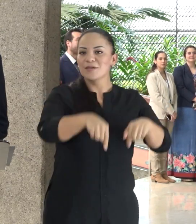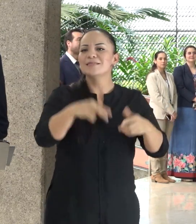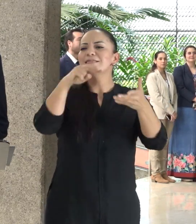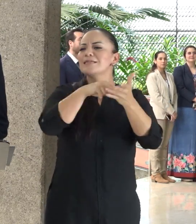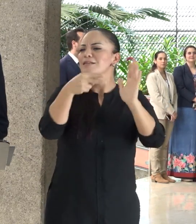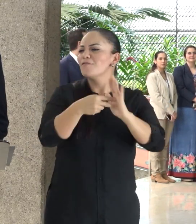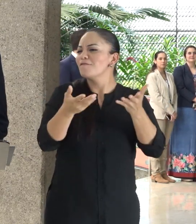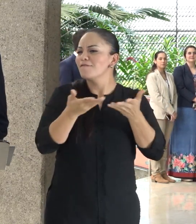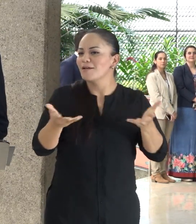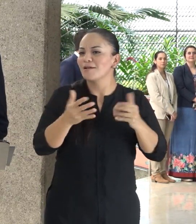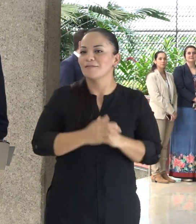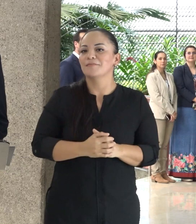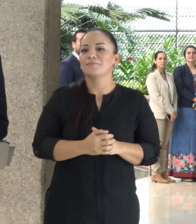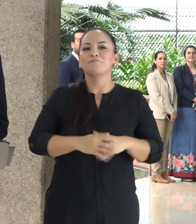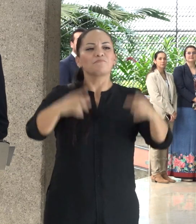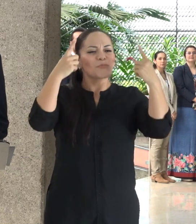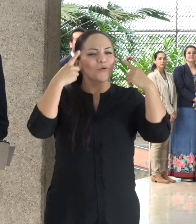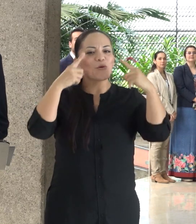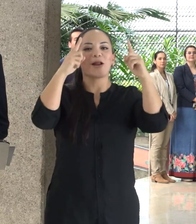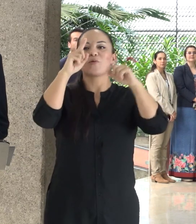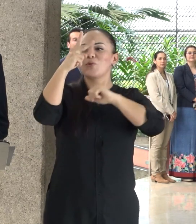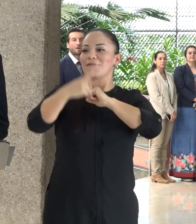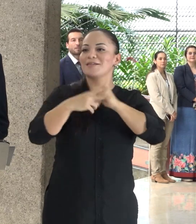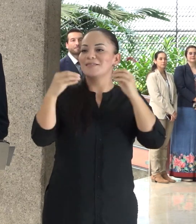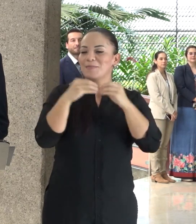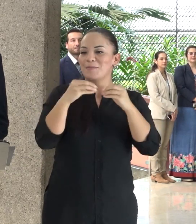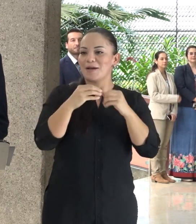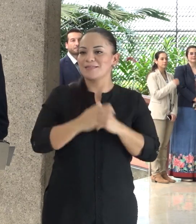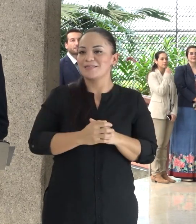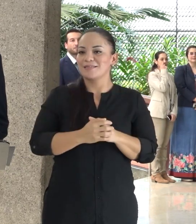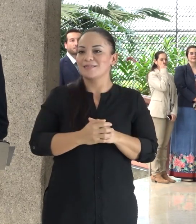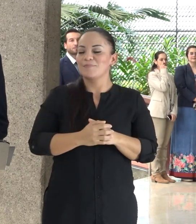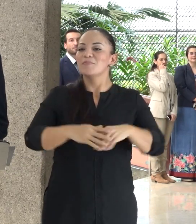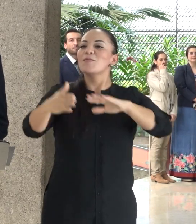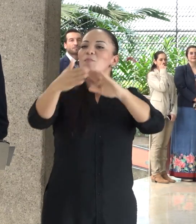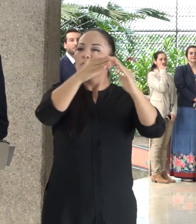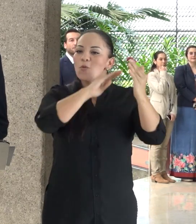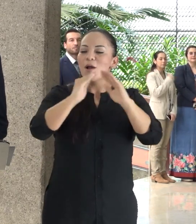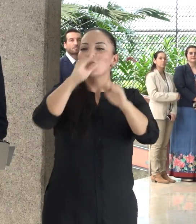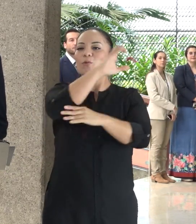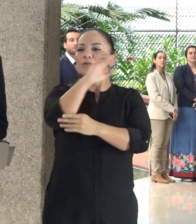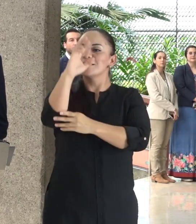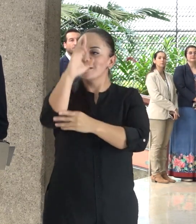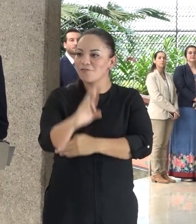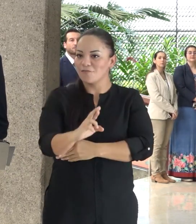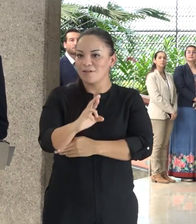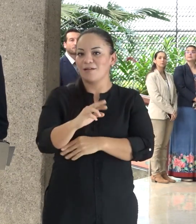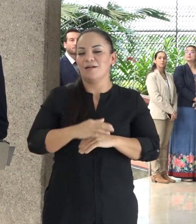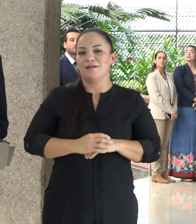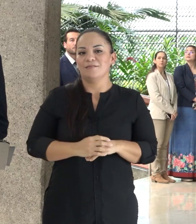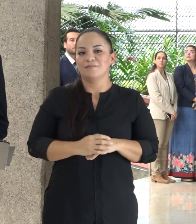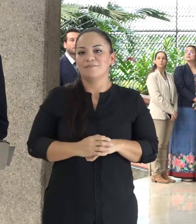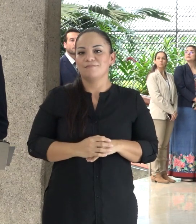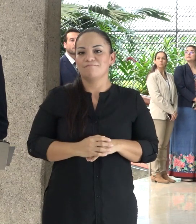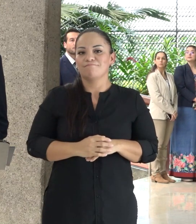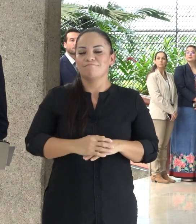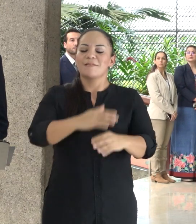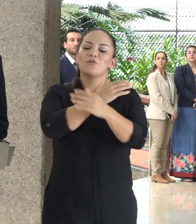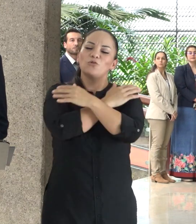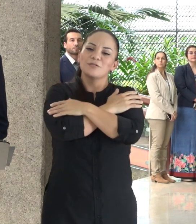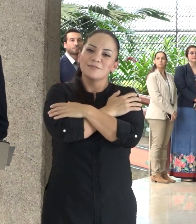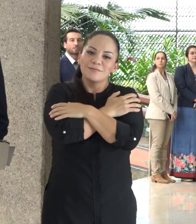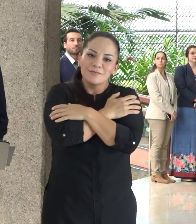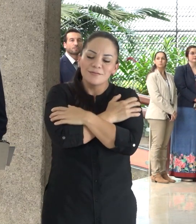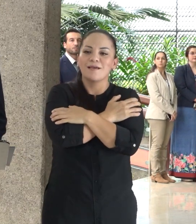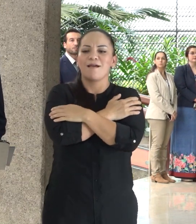que lo lograron una vez más y que el pueblo de Costa Rica los quiere